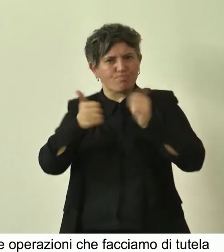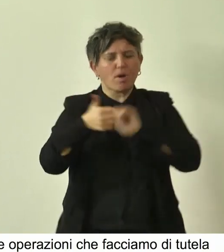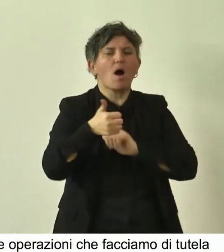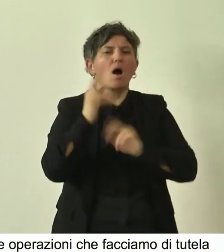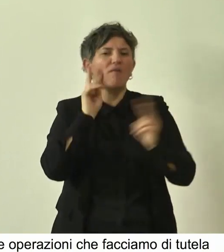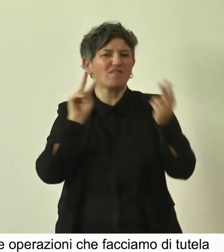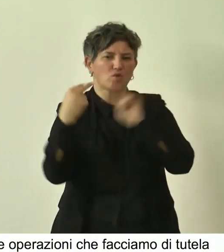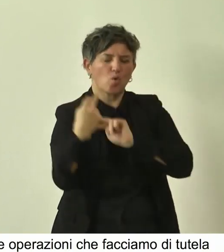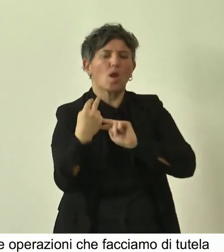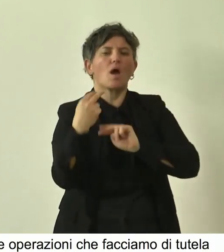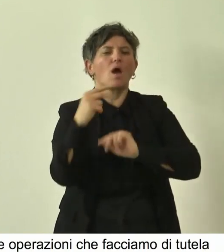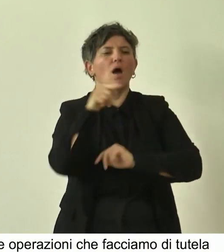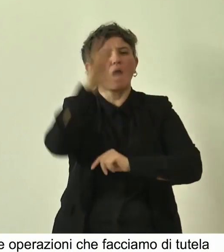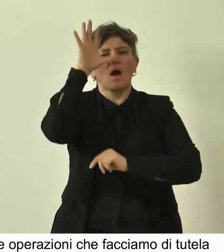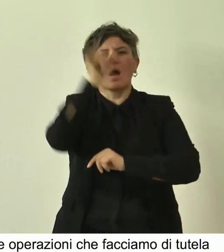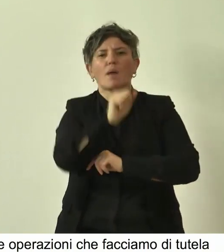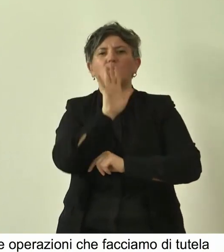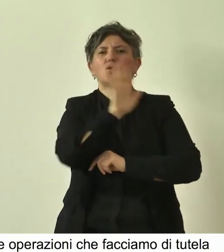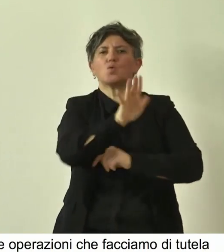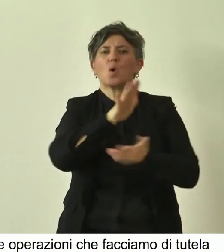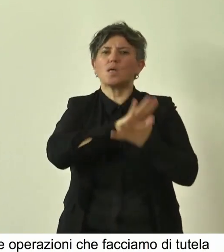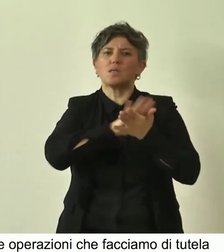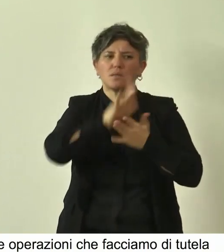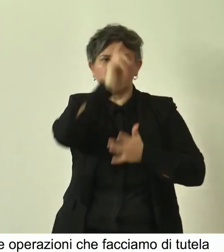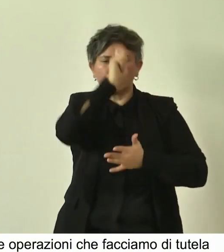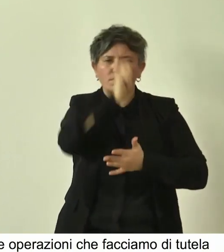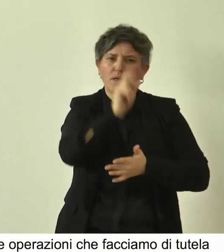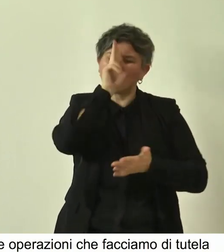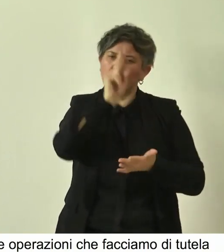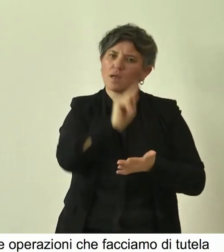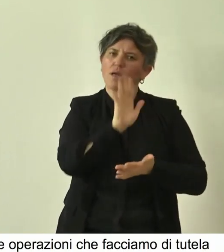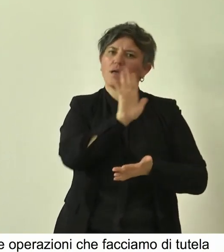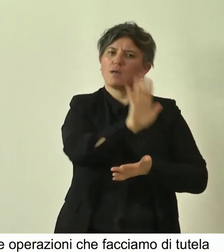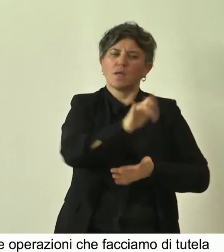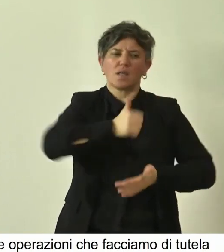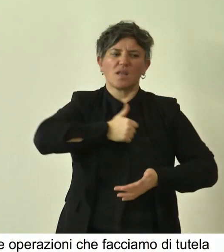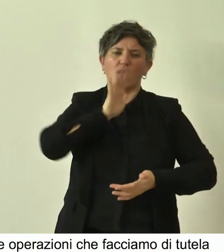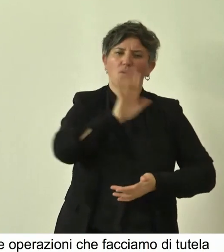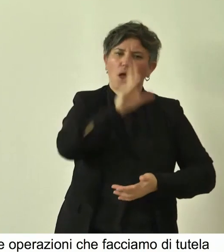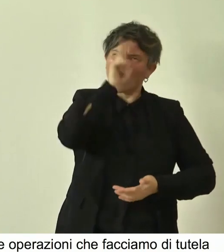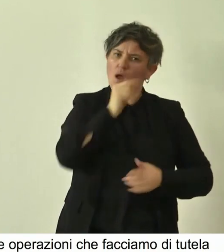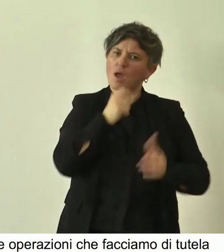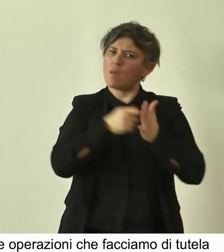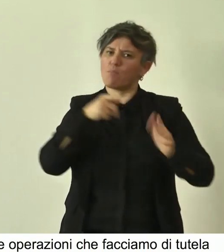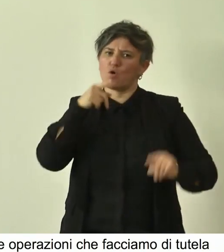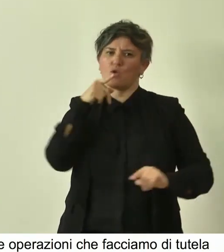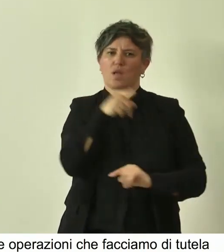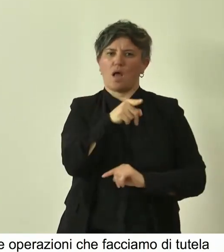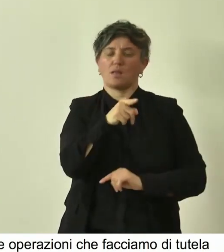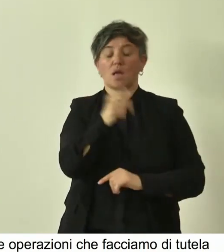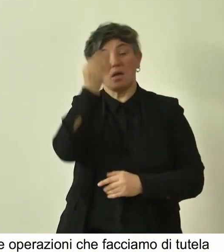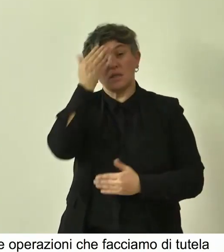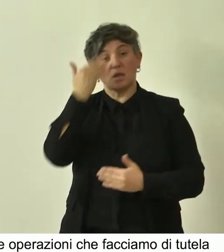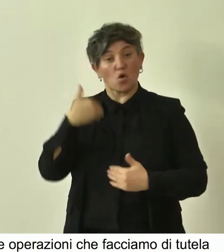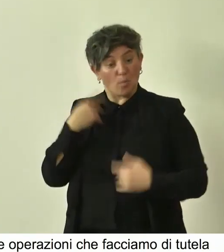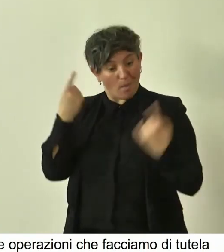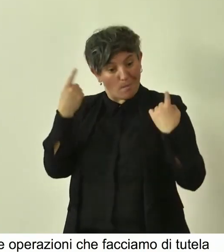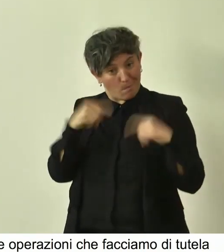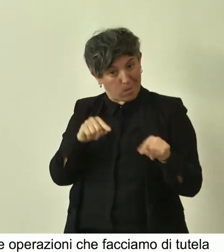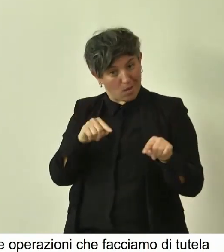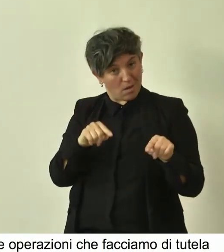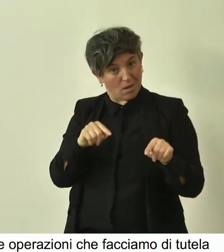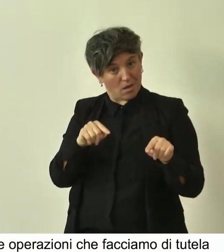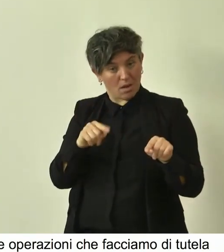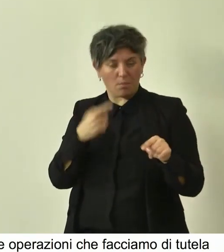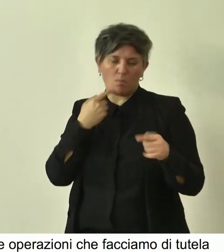riconoscere la sua sacralità, la sua importanza, la sua individualità e secondo me per fare questo e con